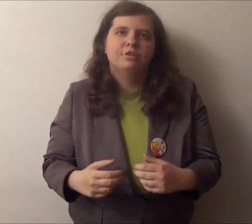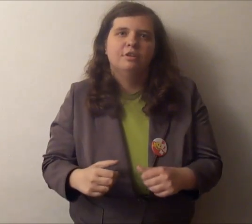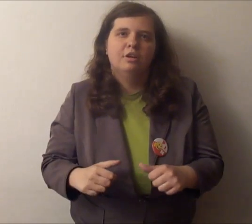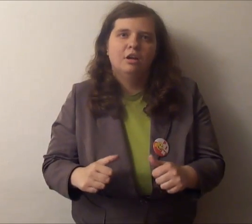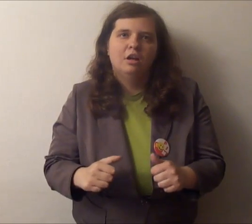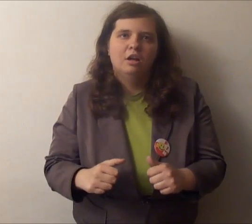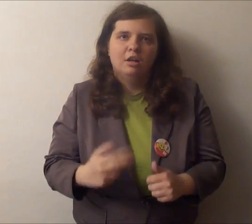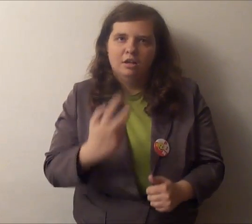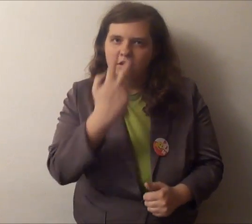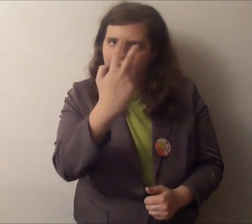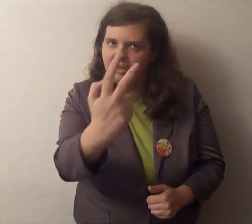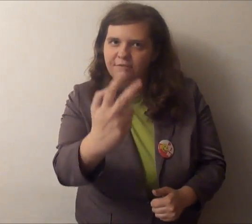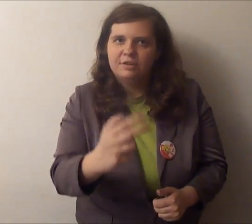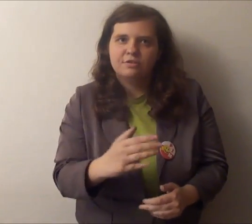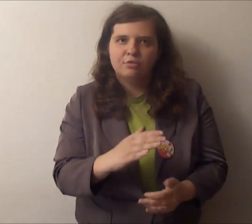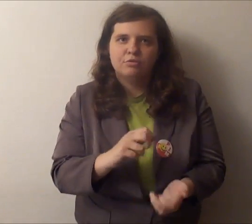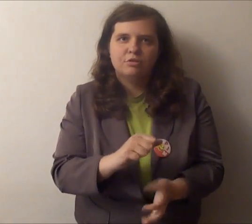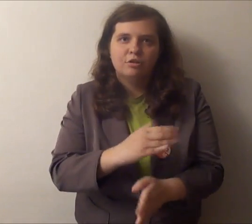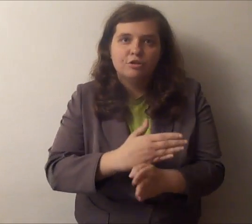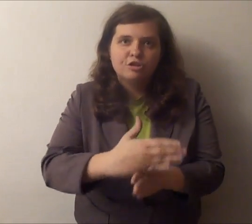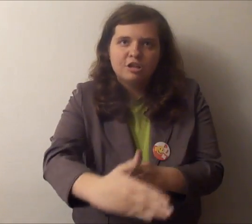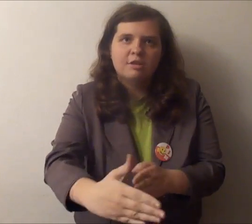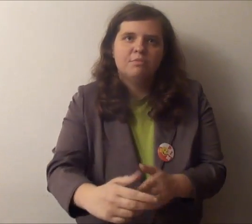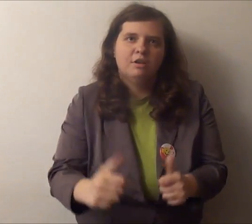nie widząc siebie.